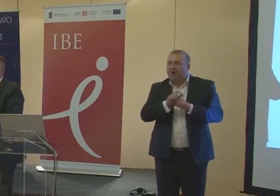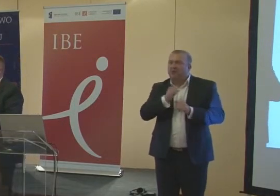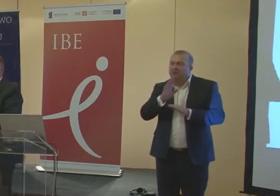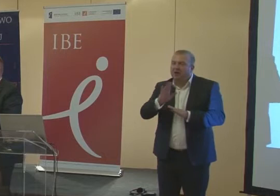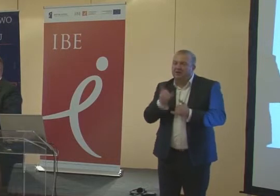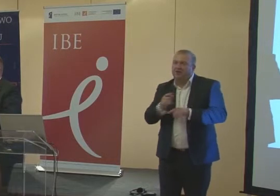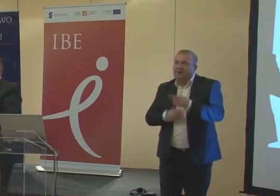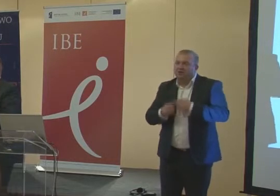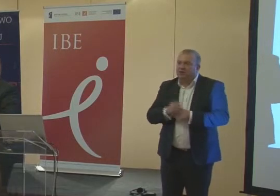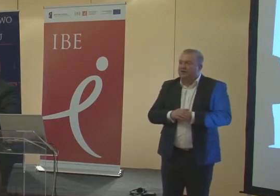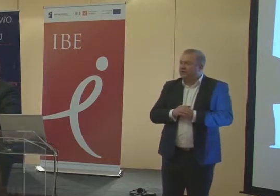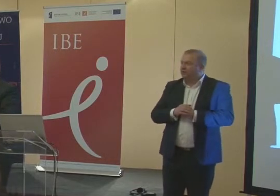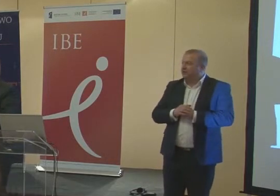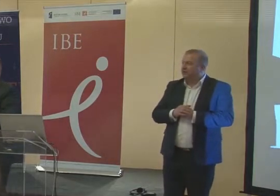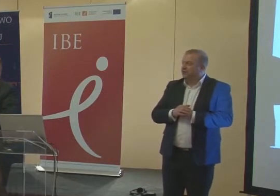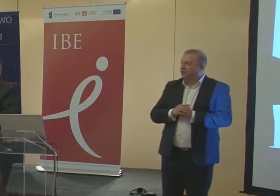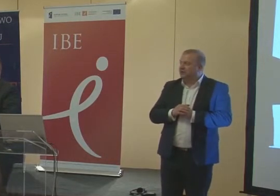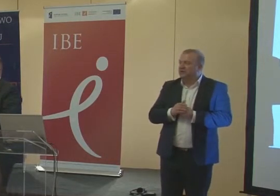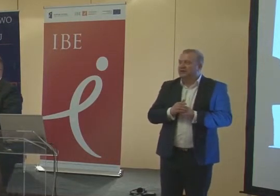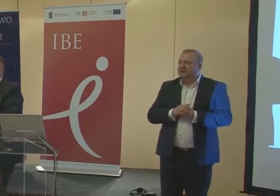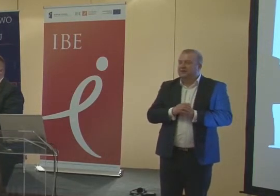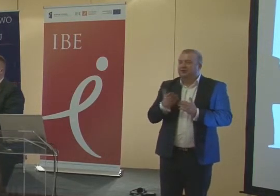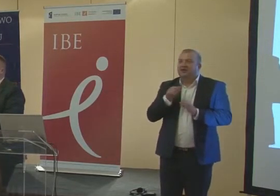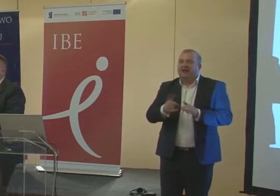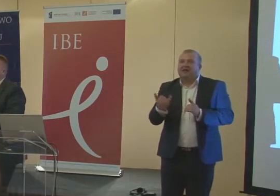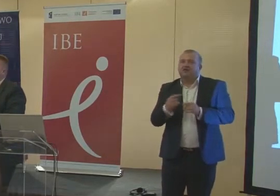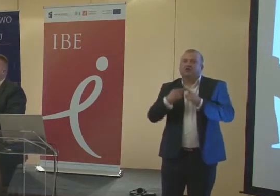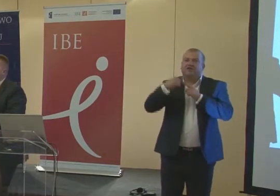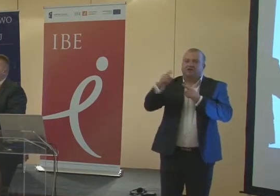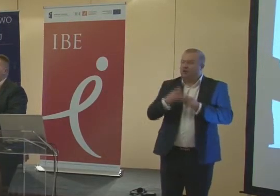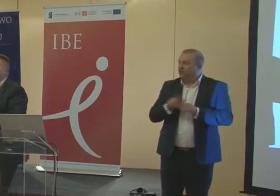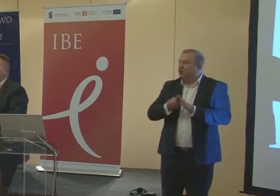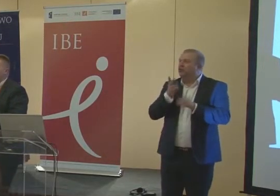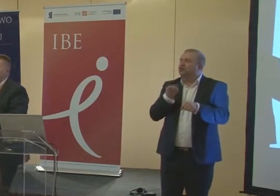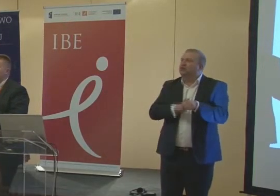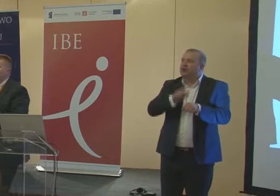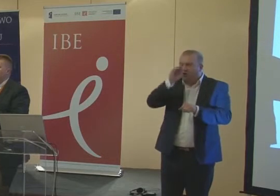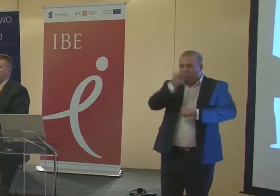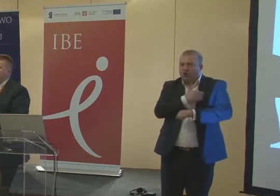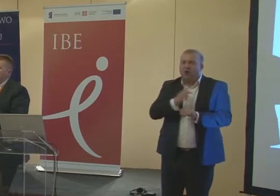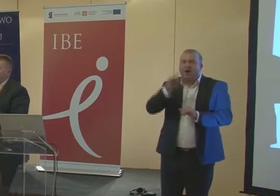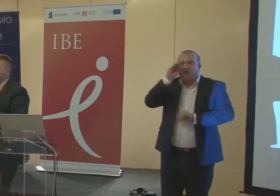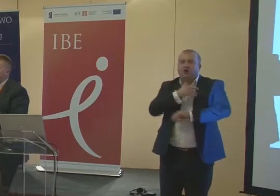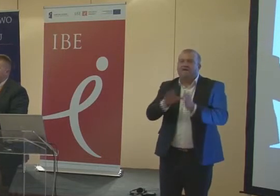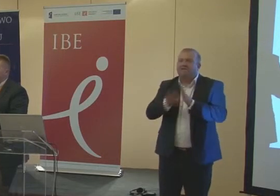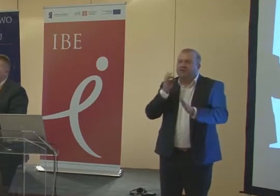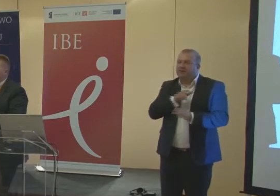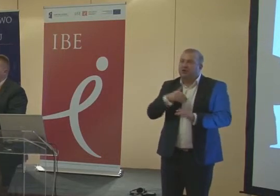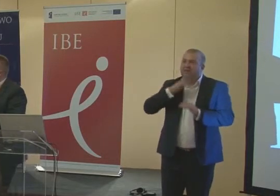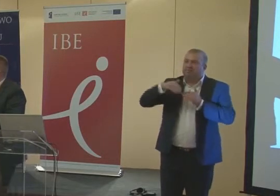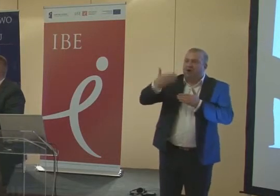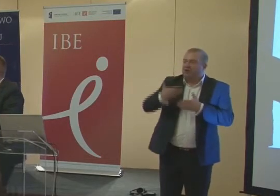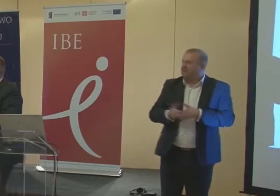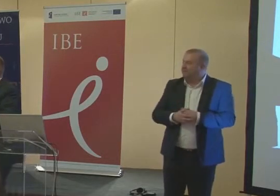niepełnosprawność. Rodzice stoją przed dylematem, gdzie posłać takie dziecko, do której szkoły, jaką szkołę wybrać, żeby one potem